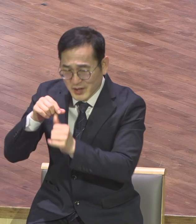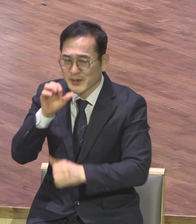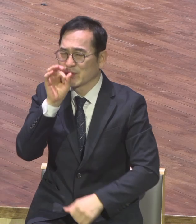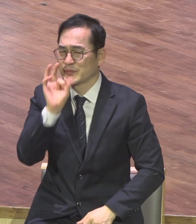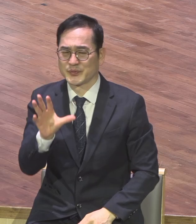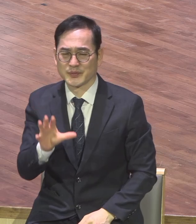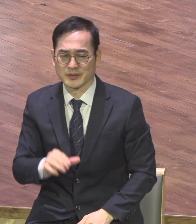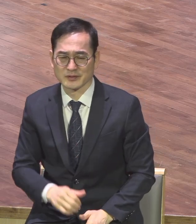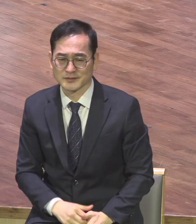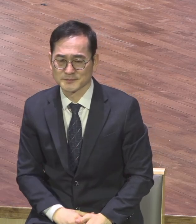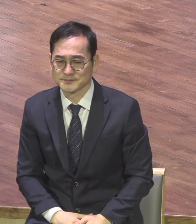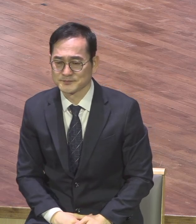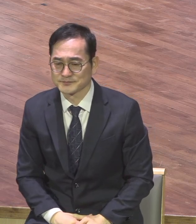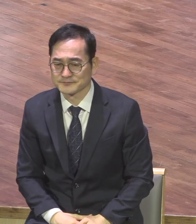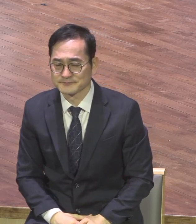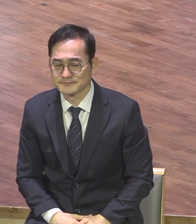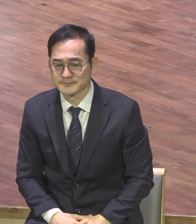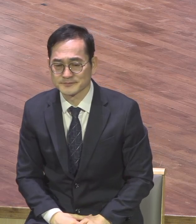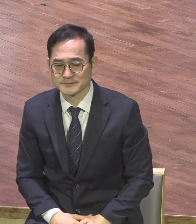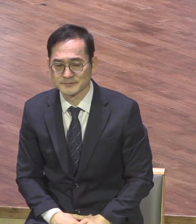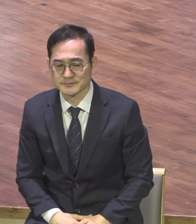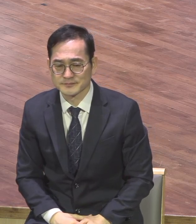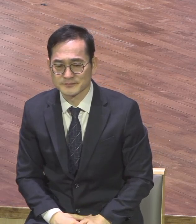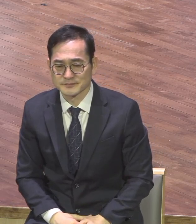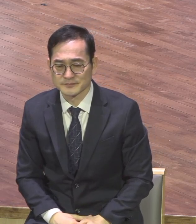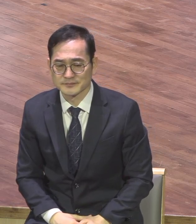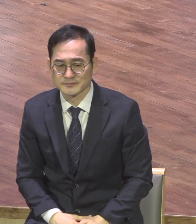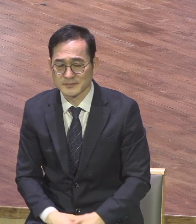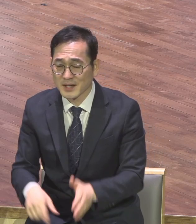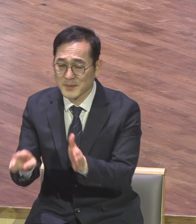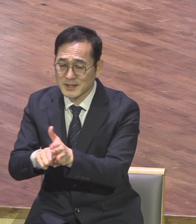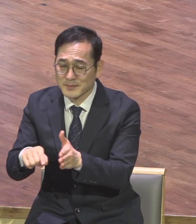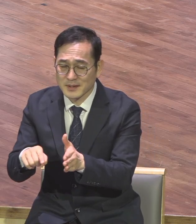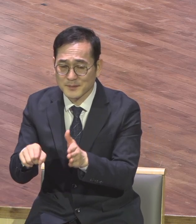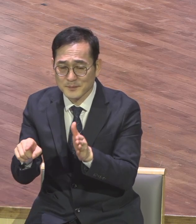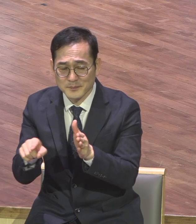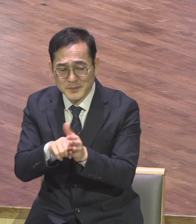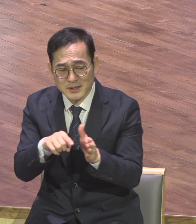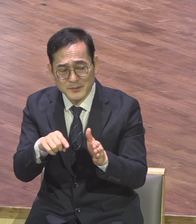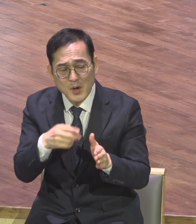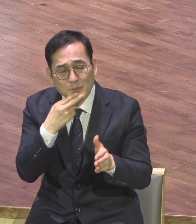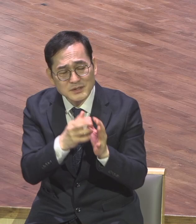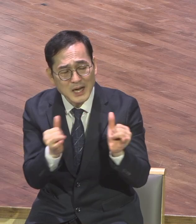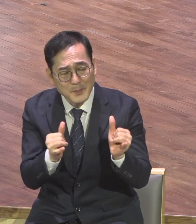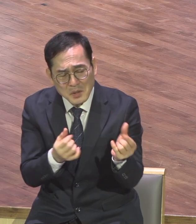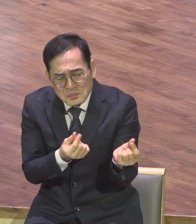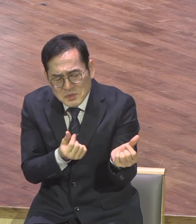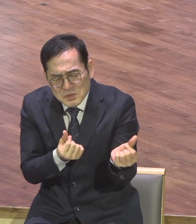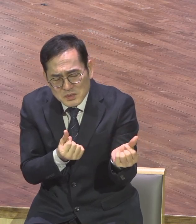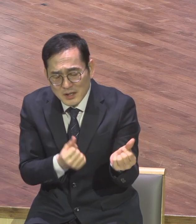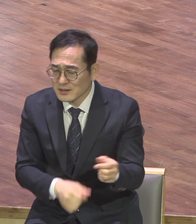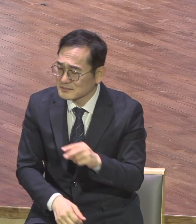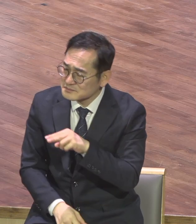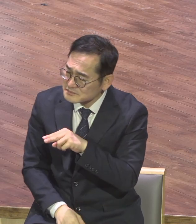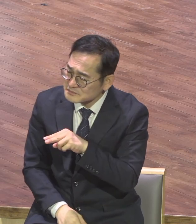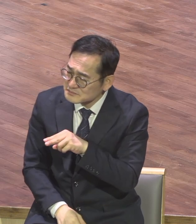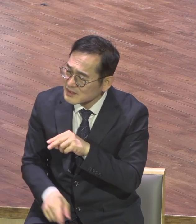그런 말을 했어요 불신자하고 비슷하게 살면 불신자가 볼 때 너나 나나